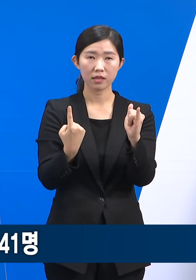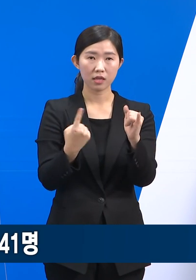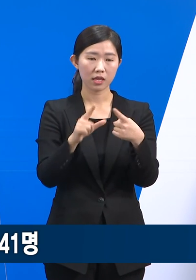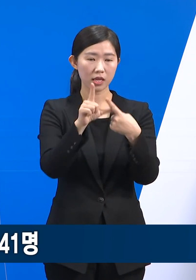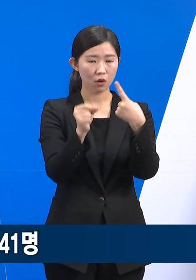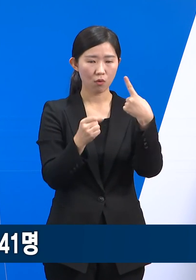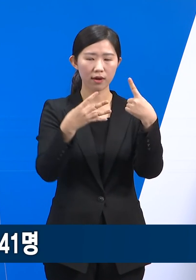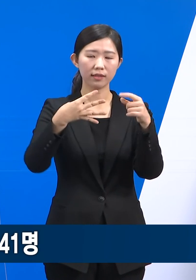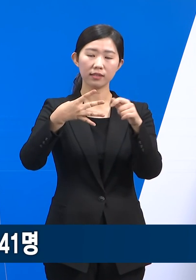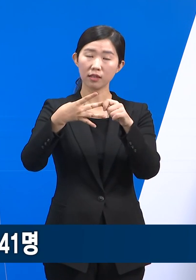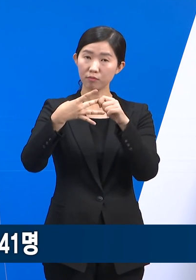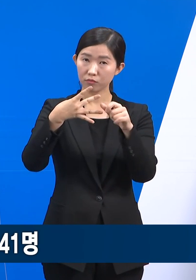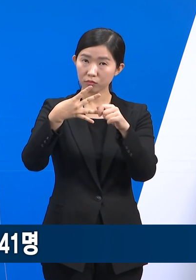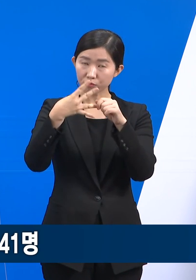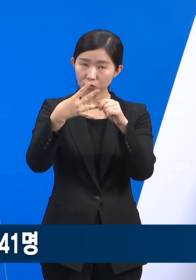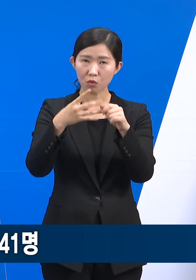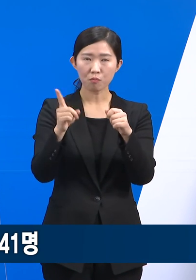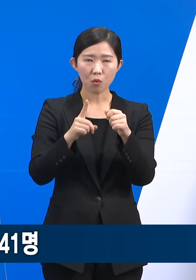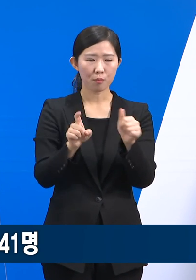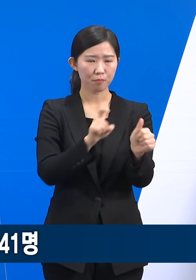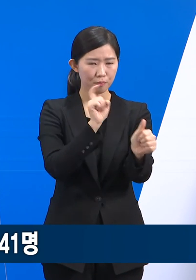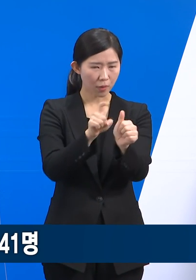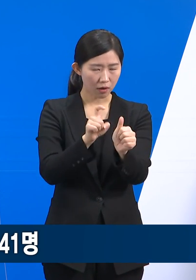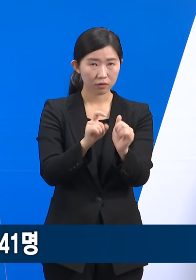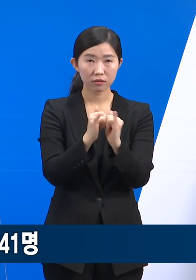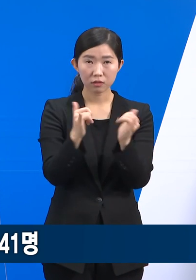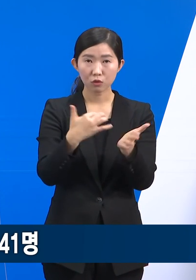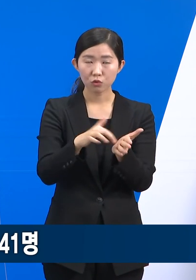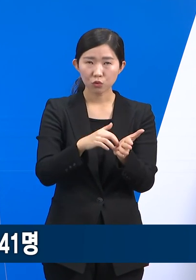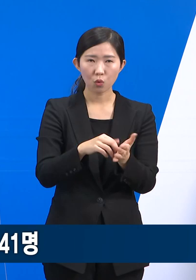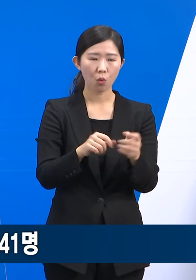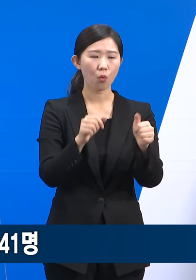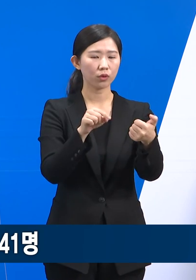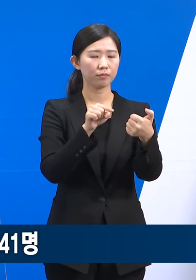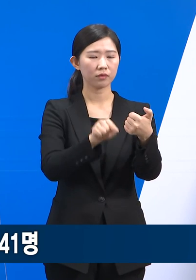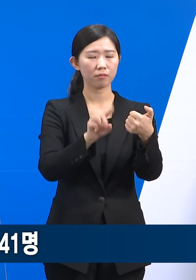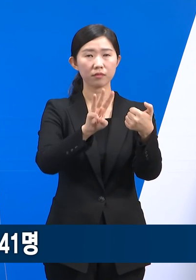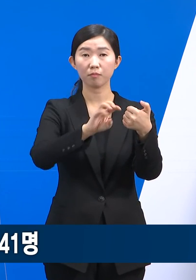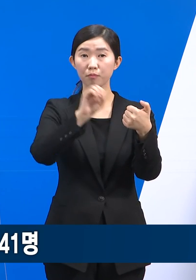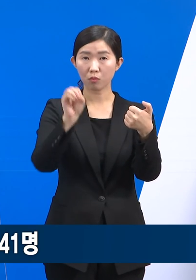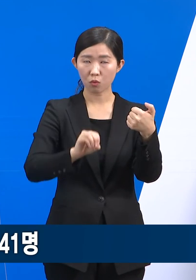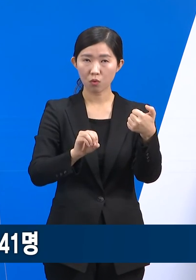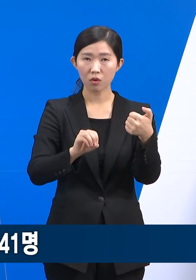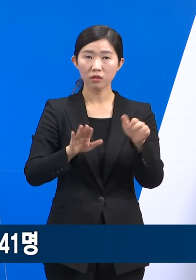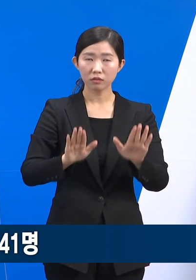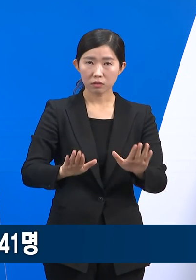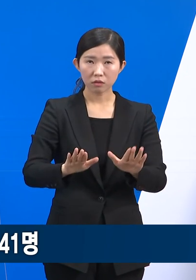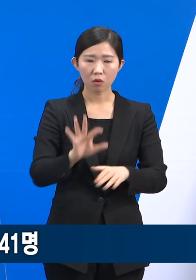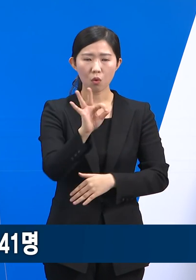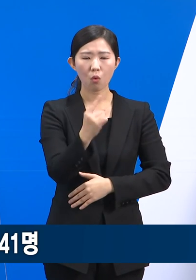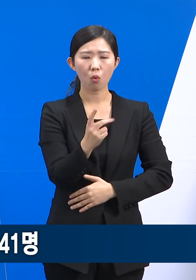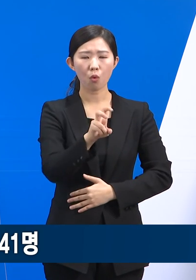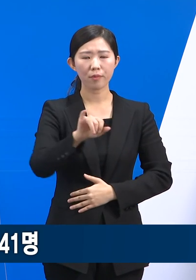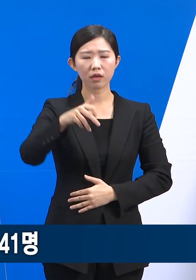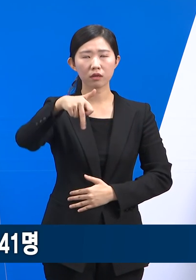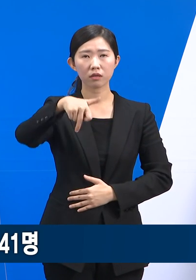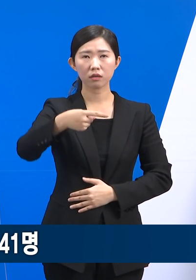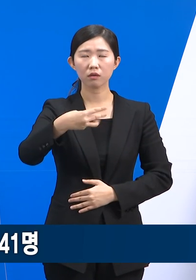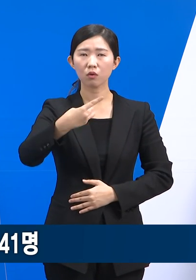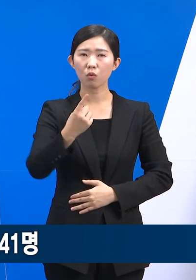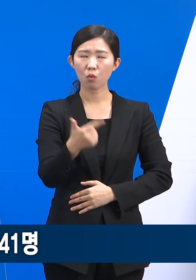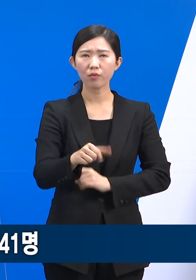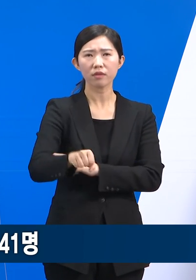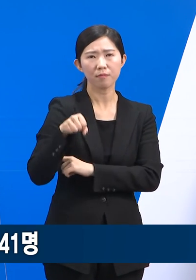전국 국내 감염 사례 중 오미크론 변이 바이러스 검출률은 50.3%로 오미크론 변이가 전국적인 우세종으로 자리